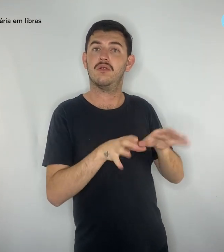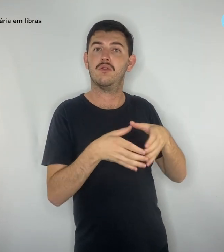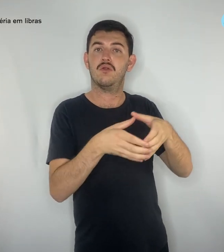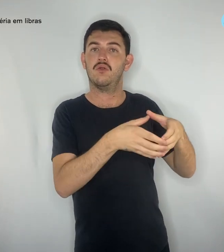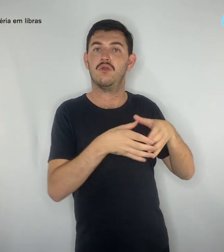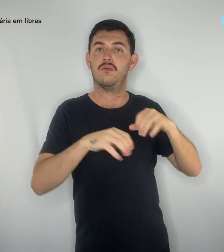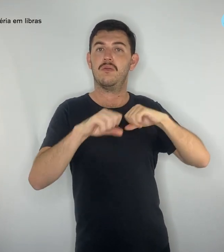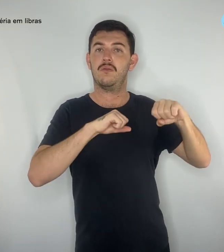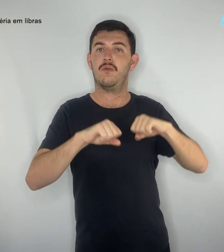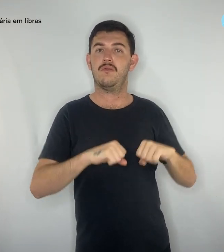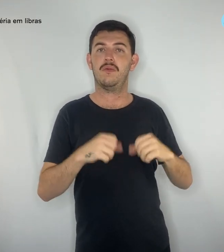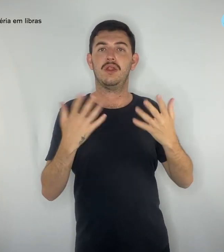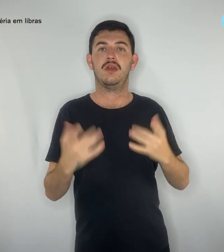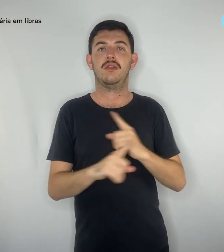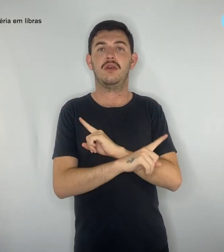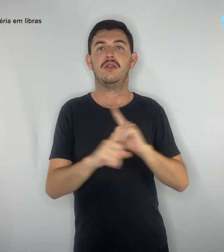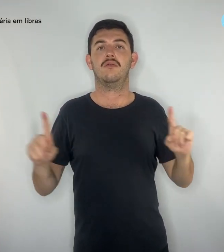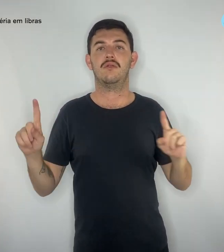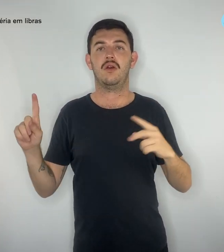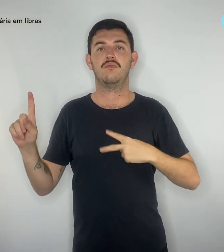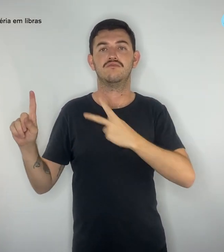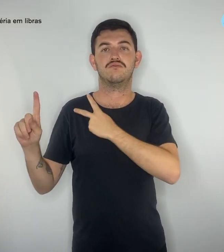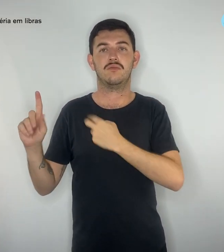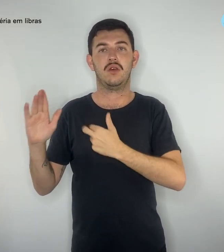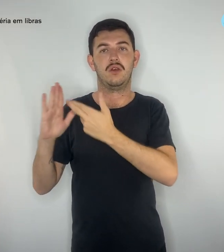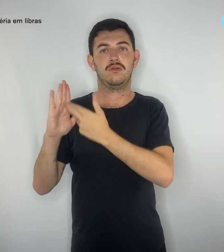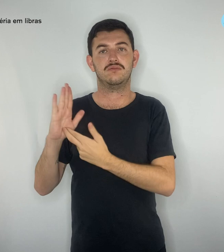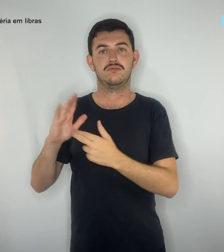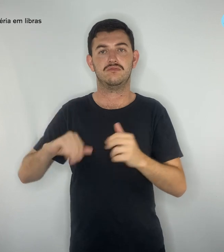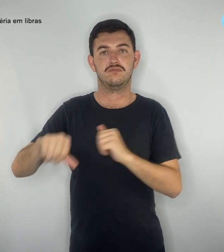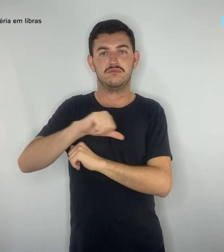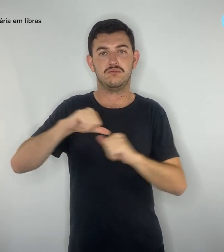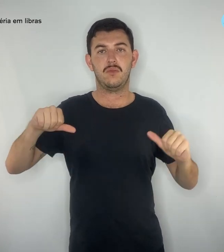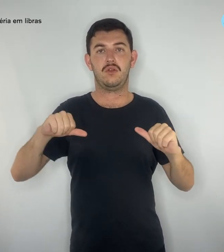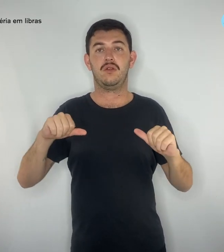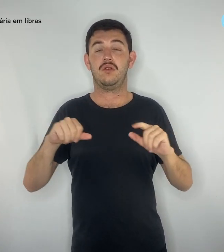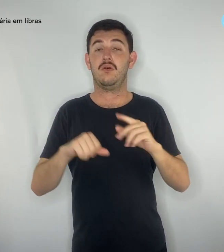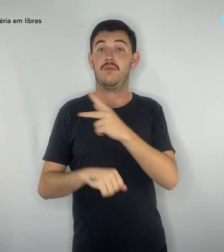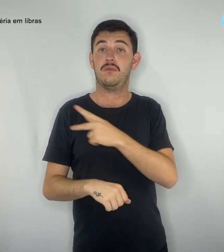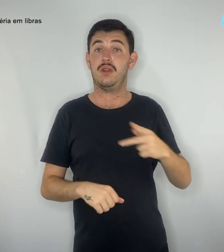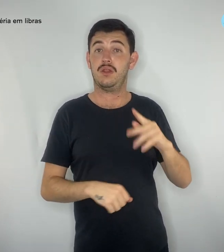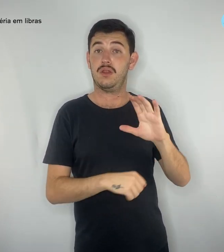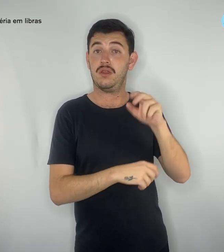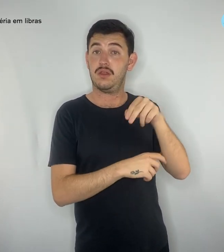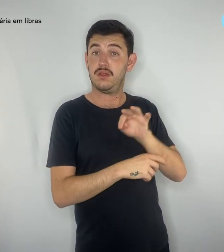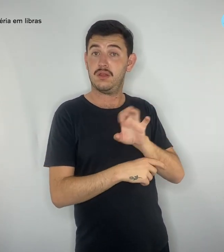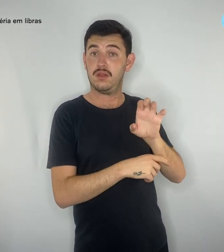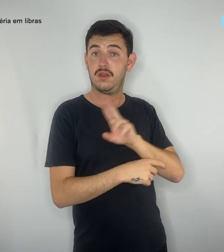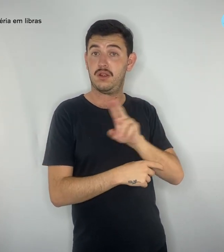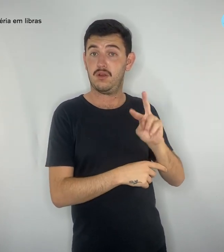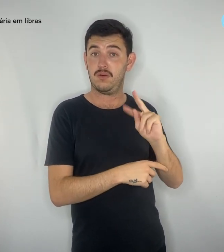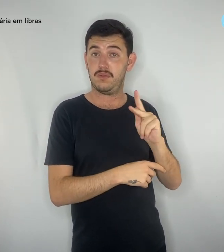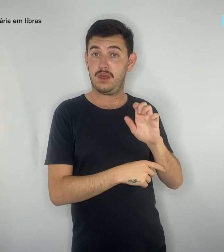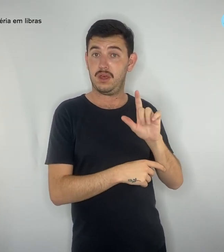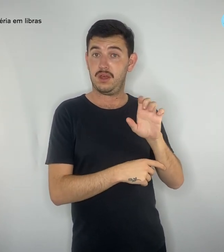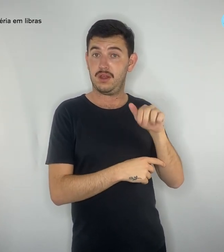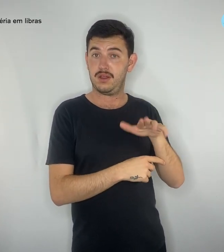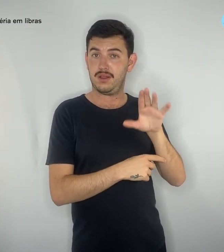novo ensino médio. O presidente da CNTE, Heleno Araújo, se diz satisfeito